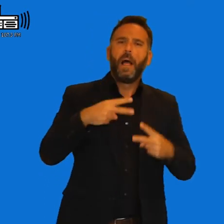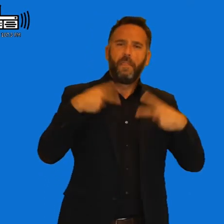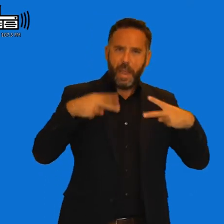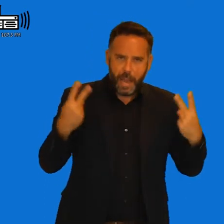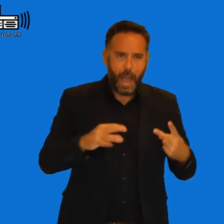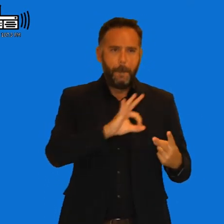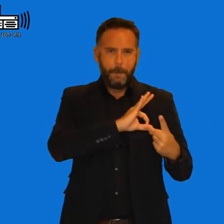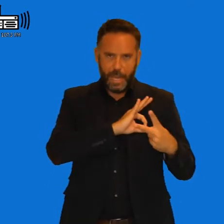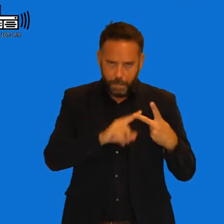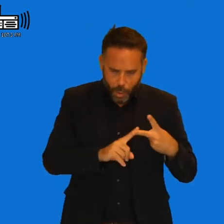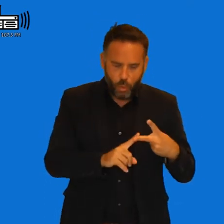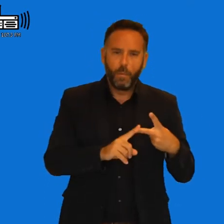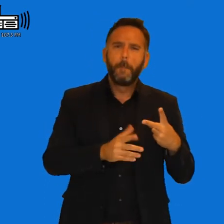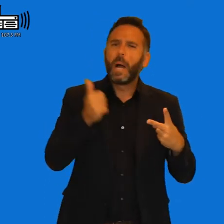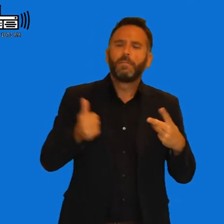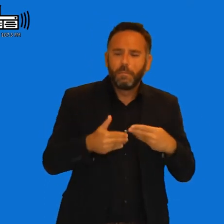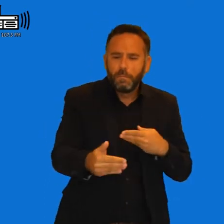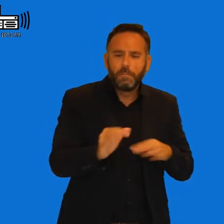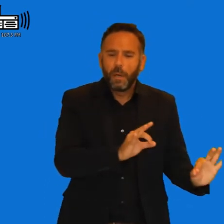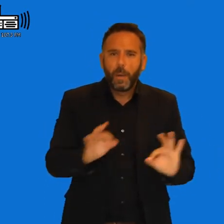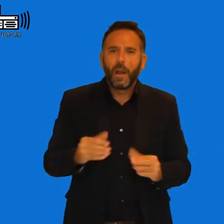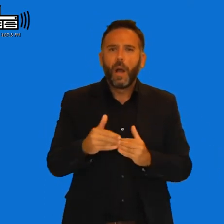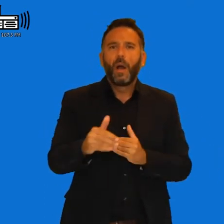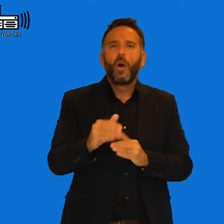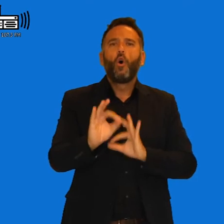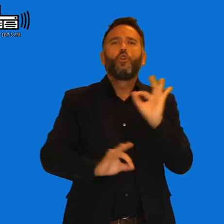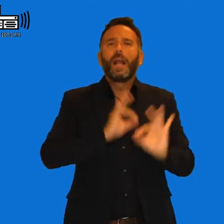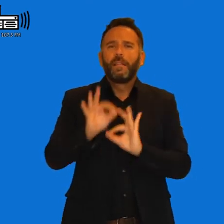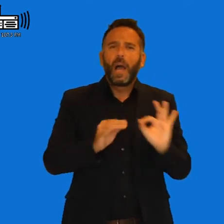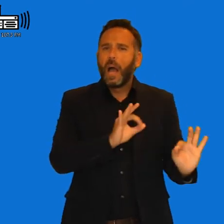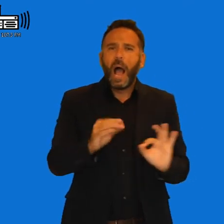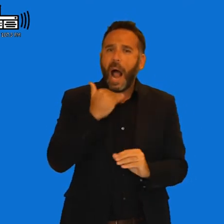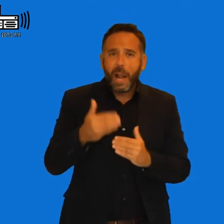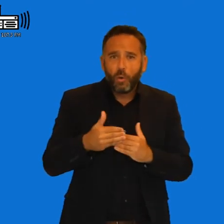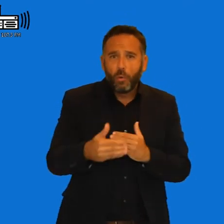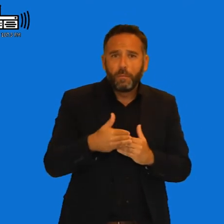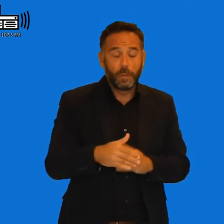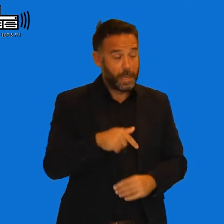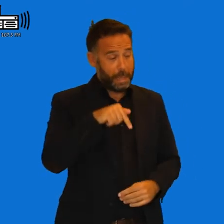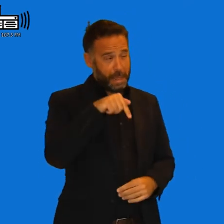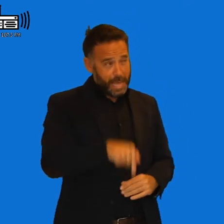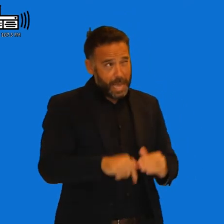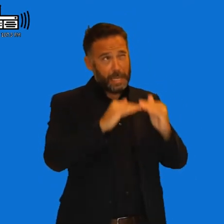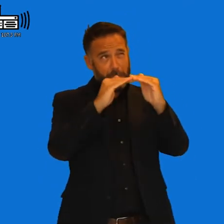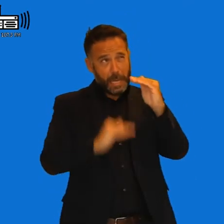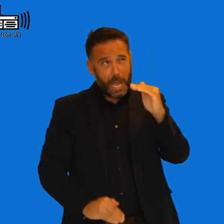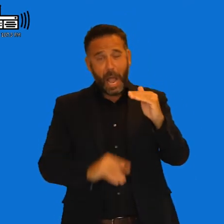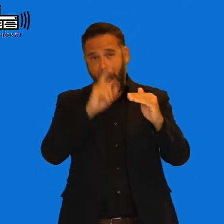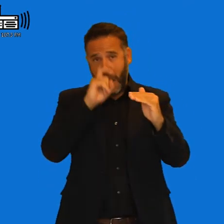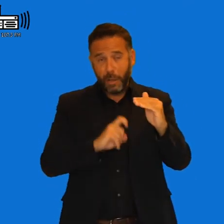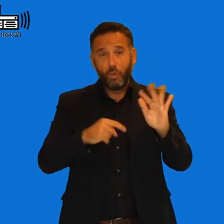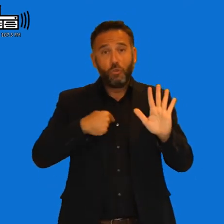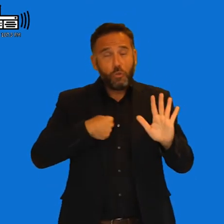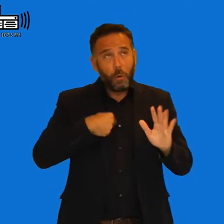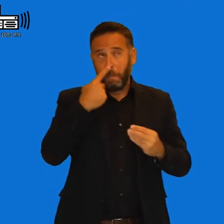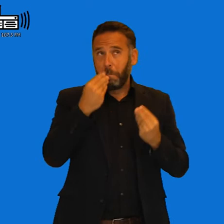premios solidarios, ¿Tenéis algún evento más que estáis preparando? Pues de aquí a final de año, yo creo que me